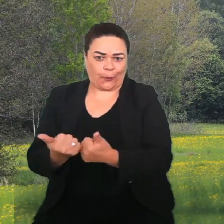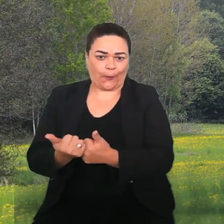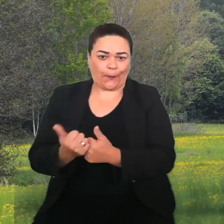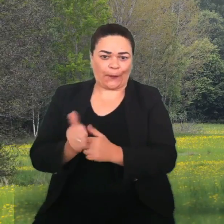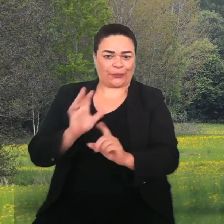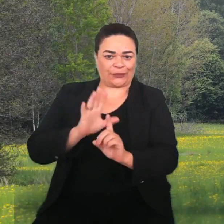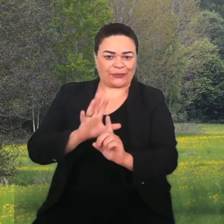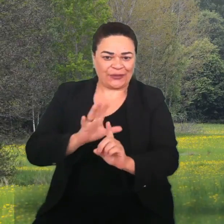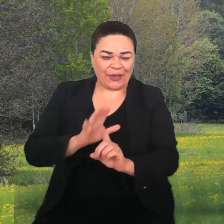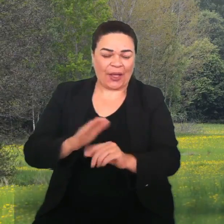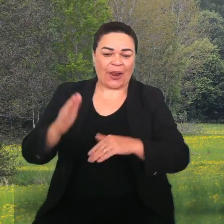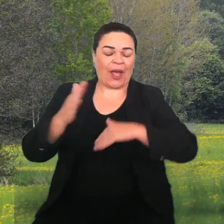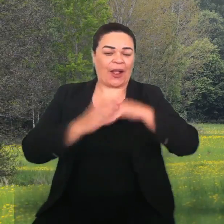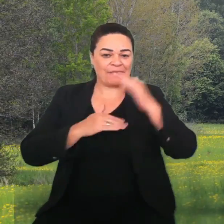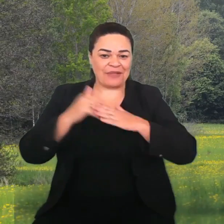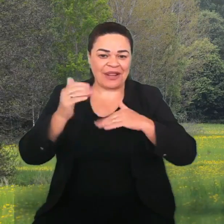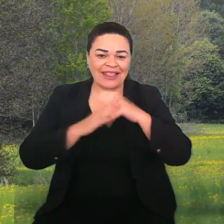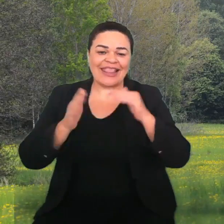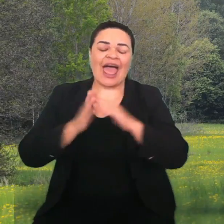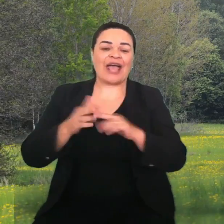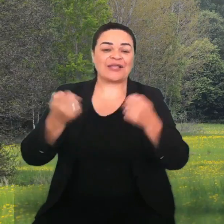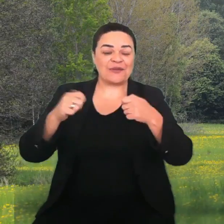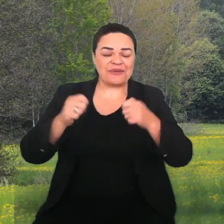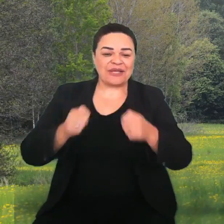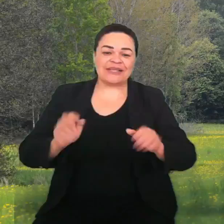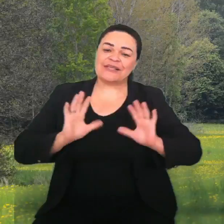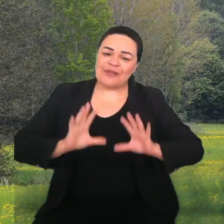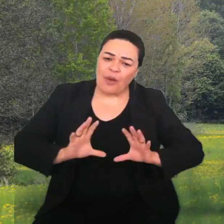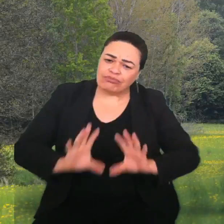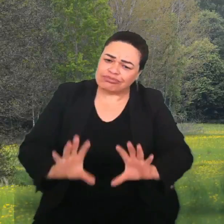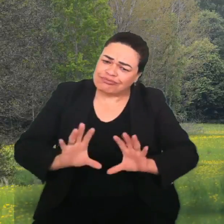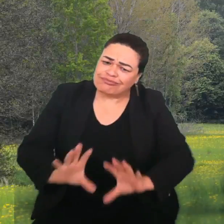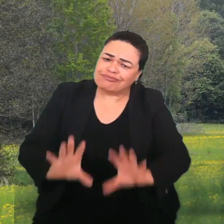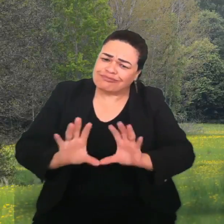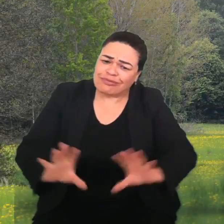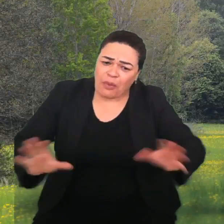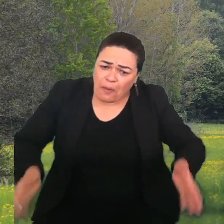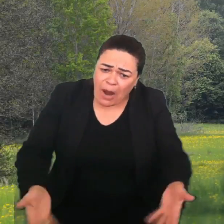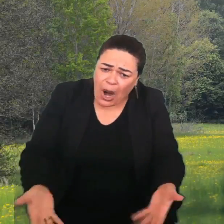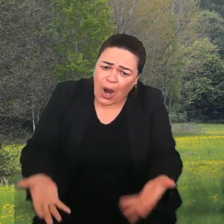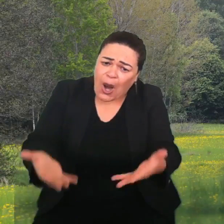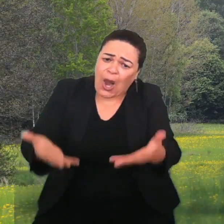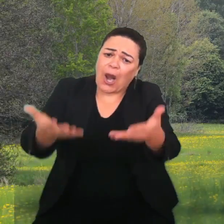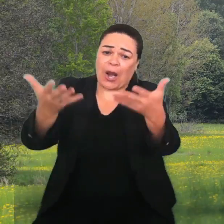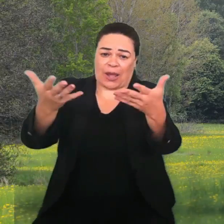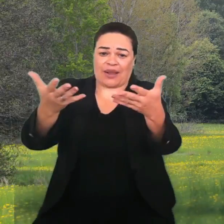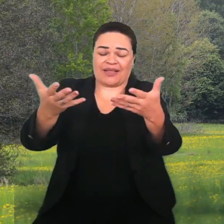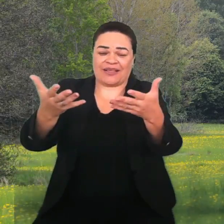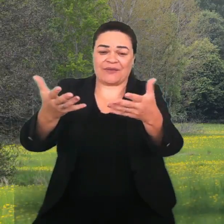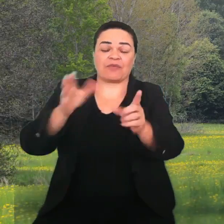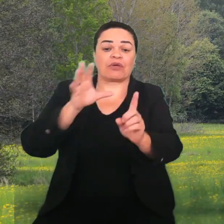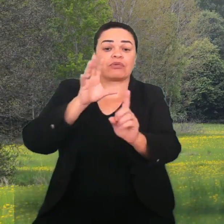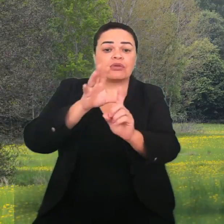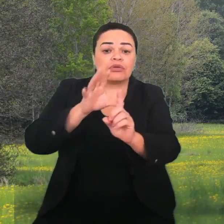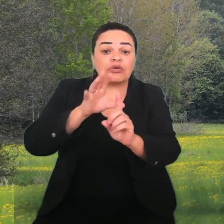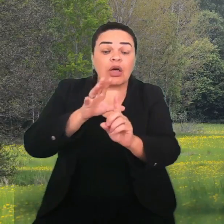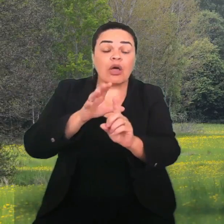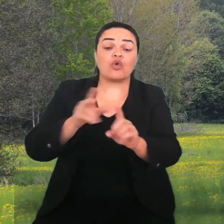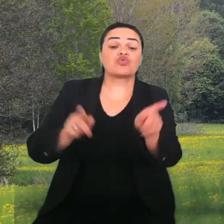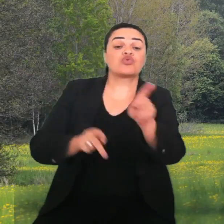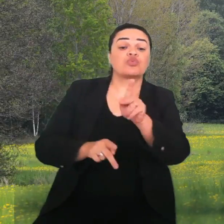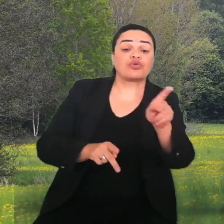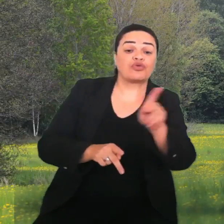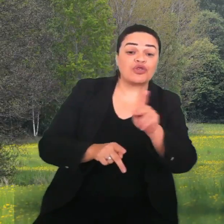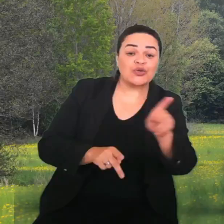habilidades, devem ser estimuladas sempre pelos pais, pelos professores e pelos educadores. Por quê?